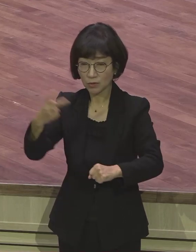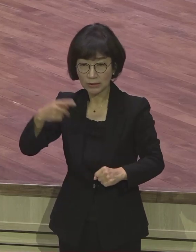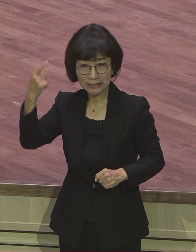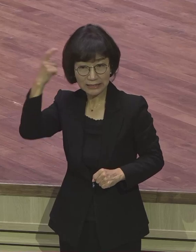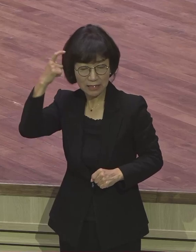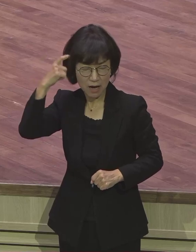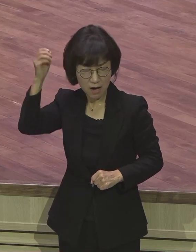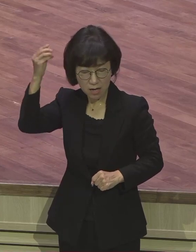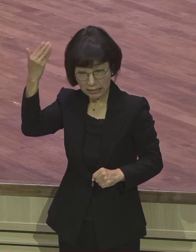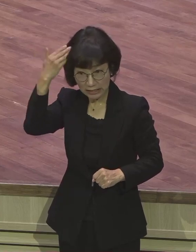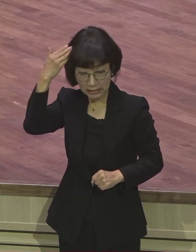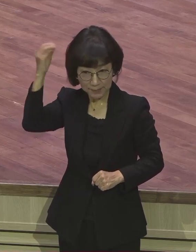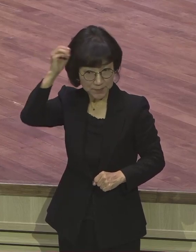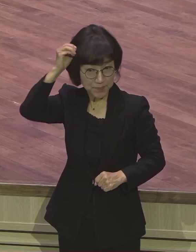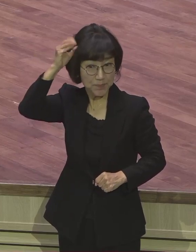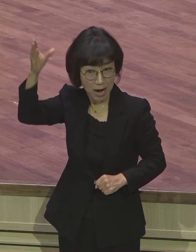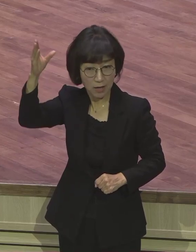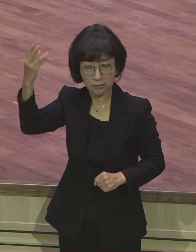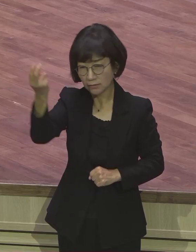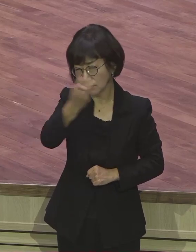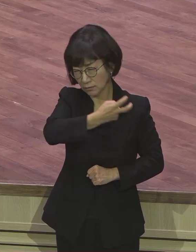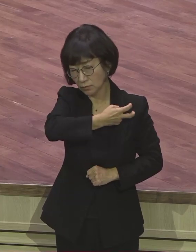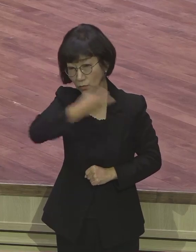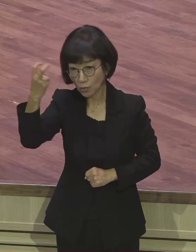뛰어난 로마 최고 엘리트들.